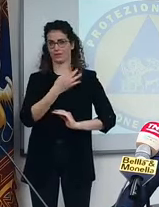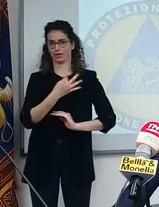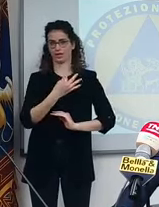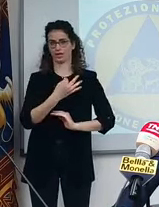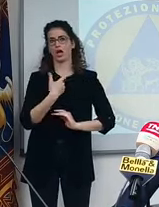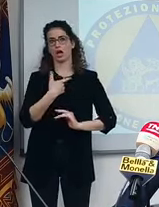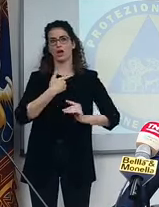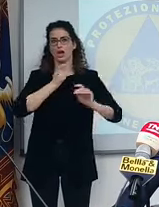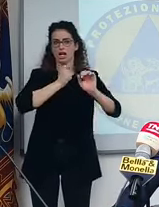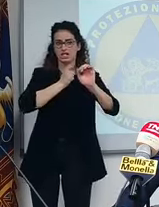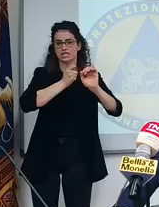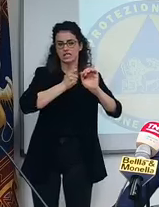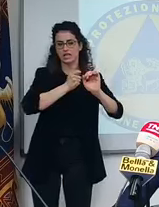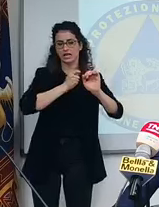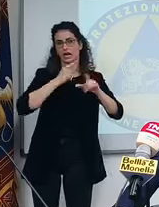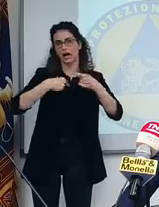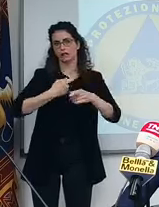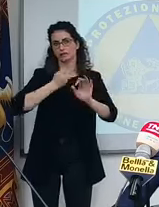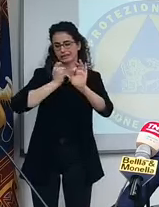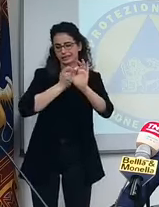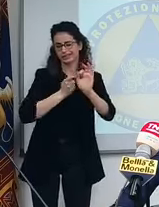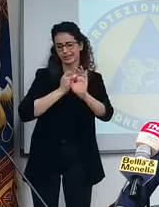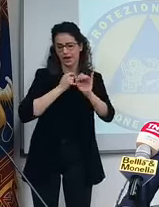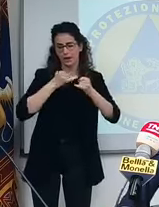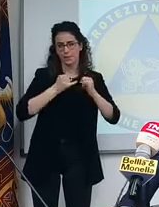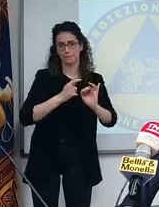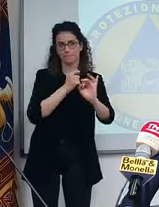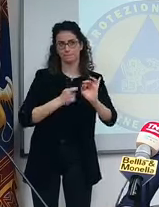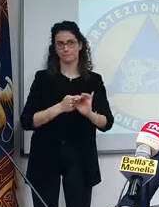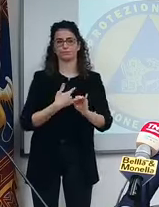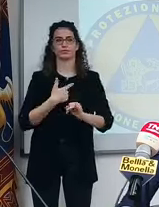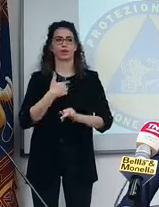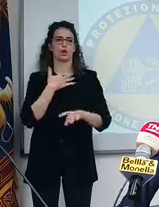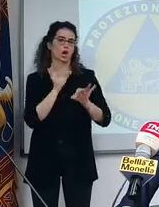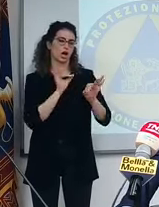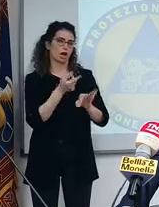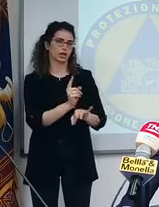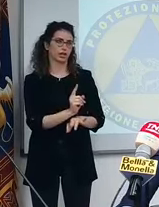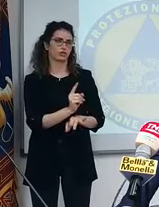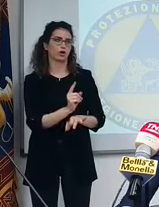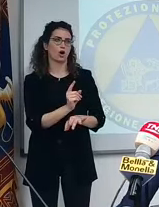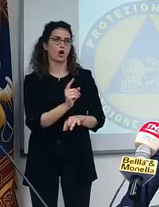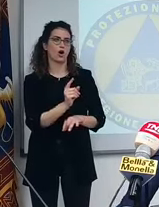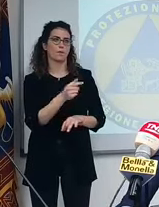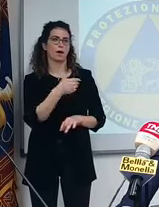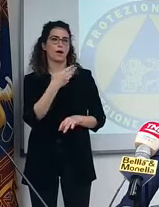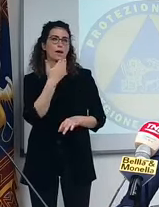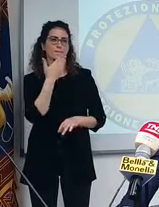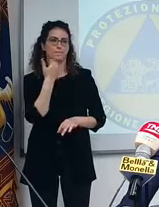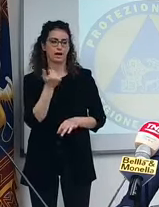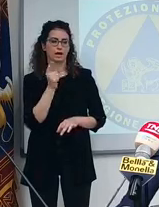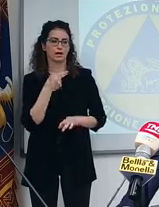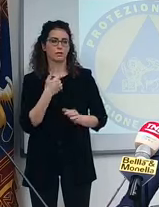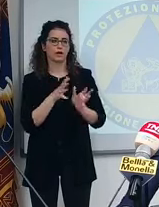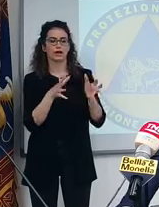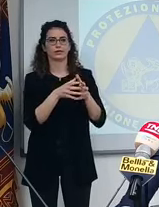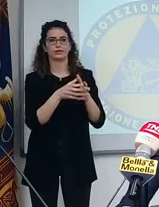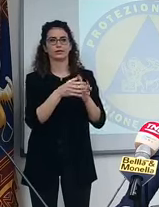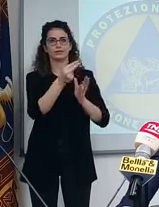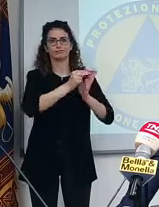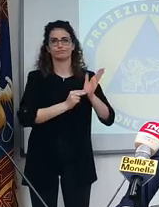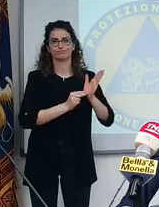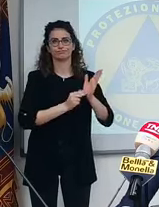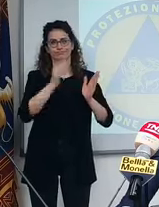arrivare a una statua ben definita. Manca, per me, il di coglia. Lei non vuole essere critico, però mancano tutto il pacchetto delle linee guida che non sono state praticamente